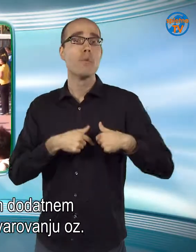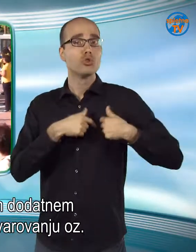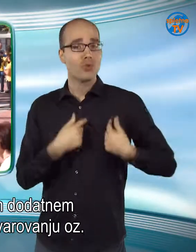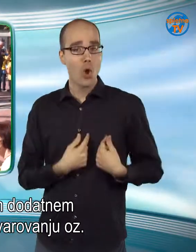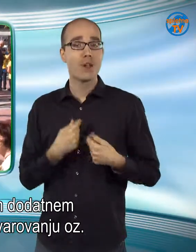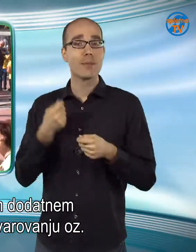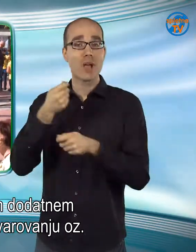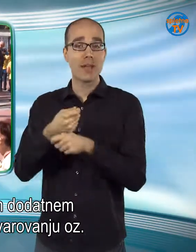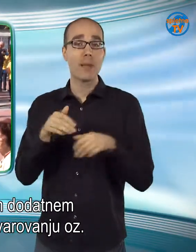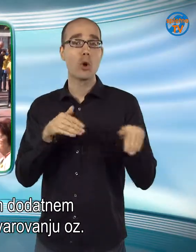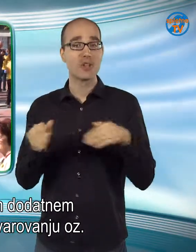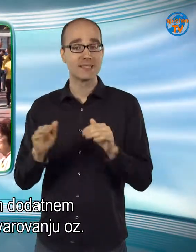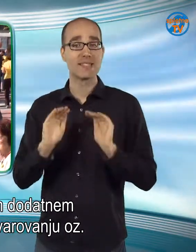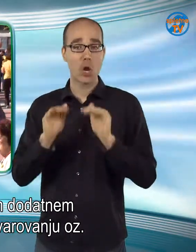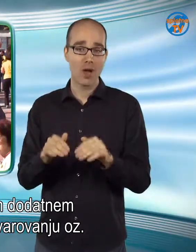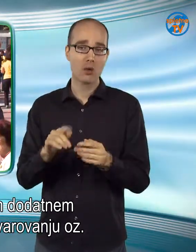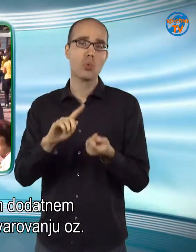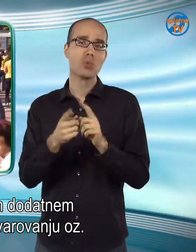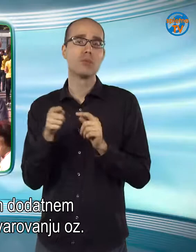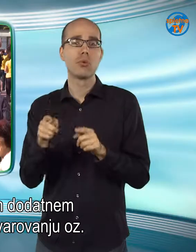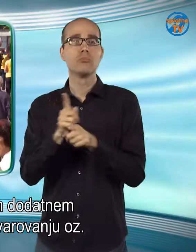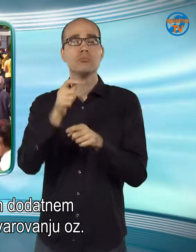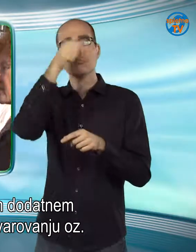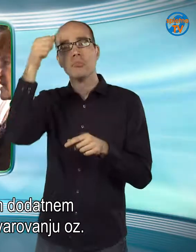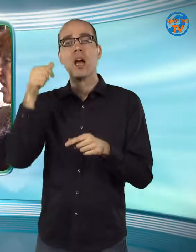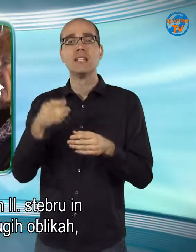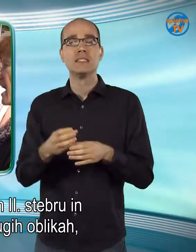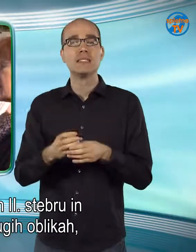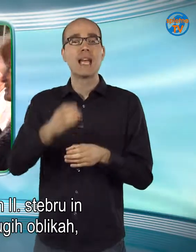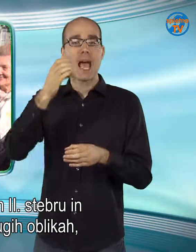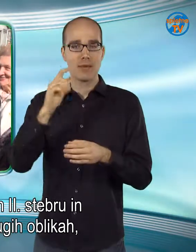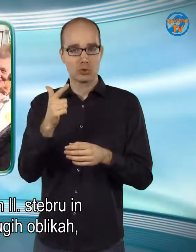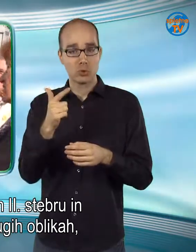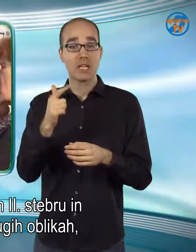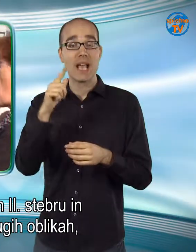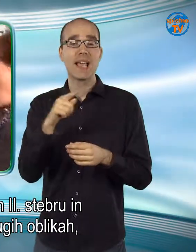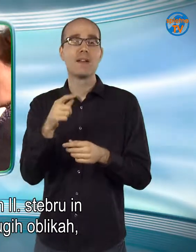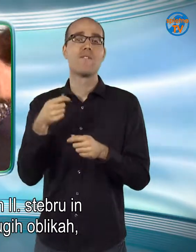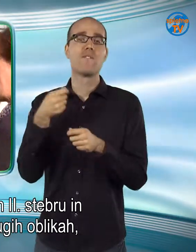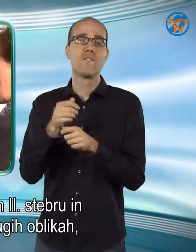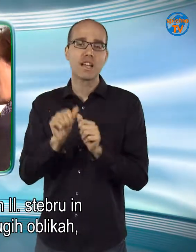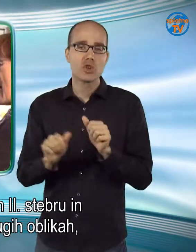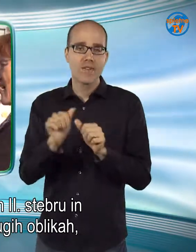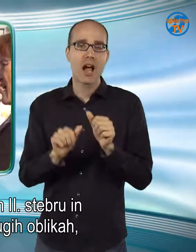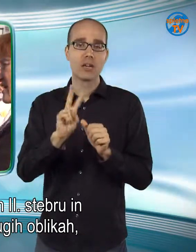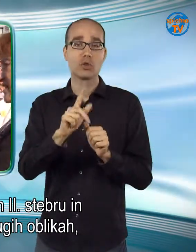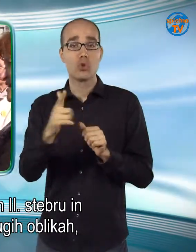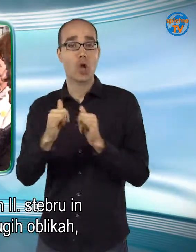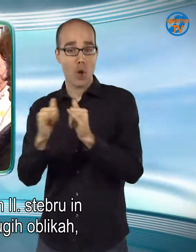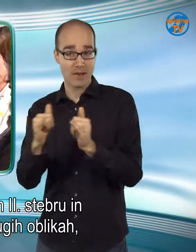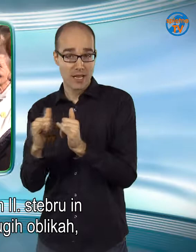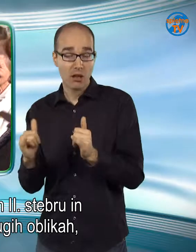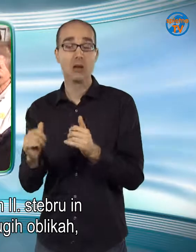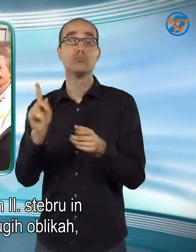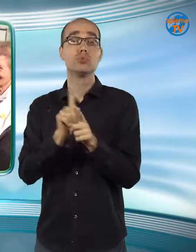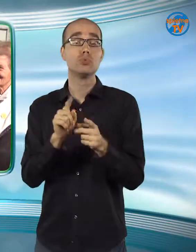O prostovolnem dodatnem pokojninskem zavrovanju oziroma tako imenovanem drugem pokojninskem stabru in